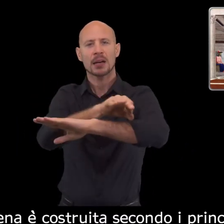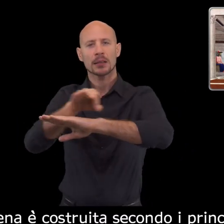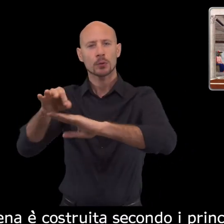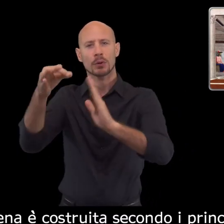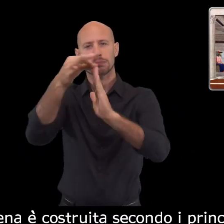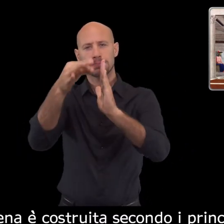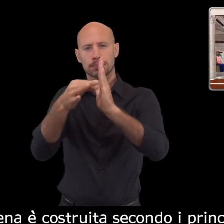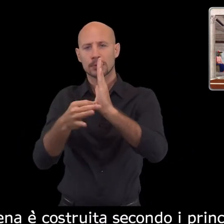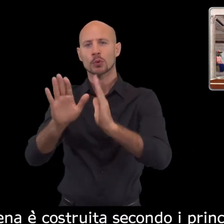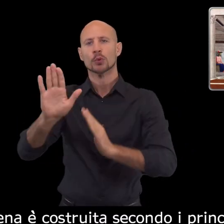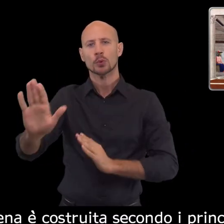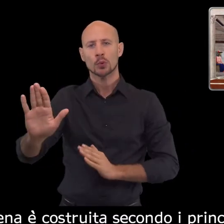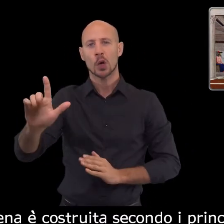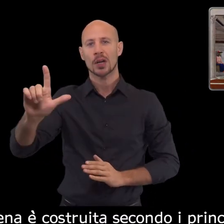teorizzati da Leon Battista Alberti.